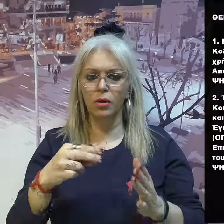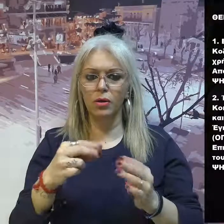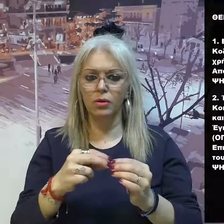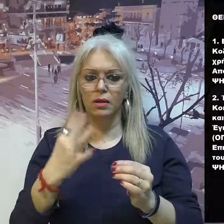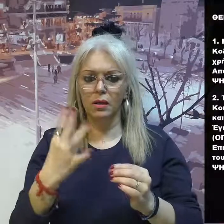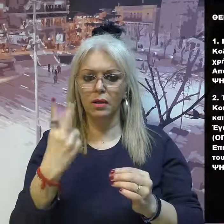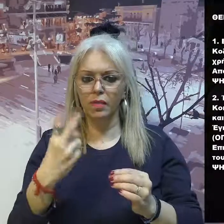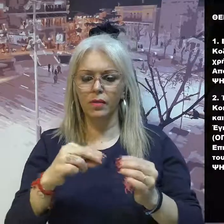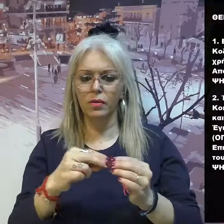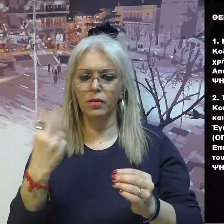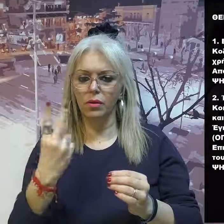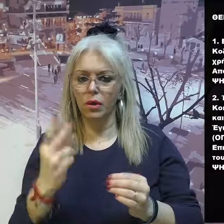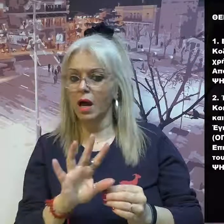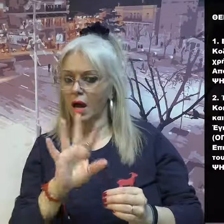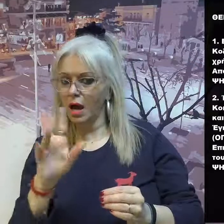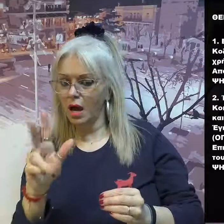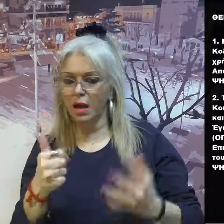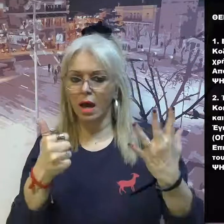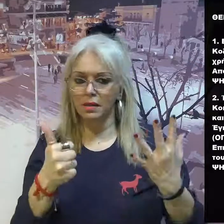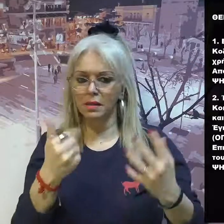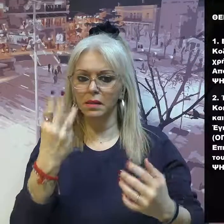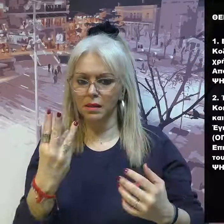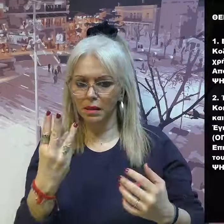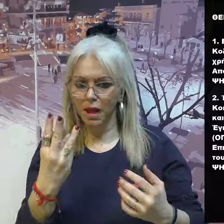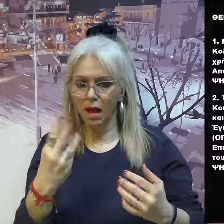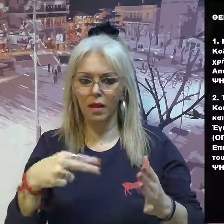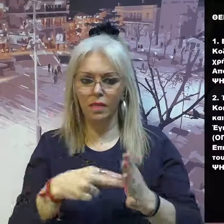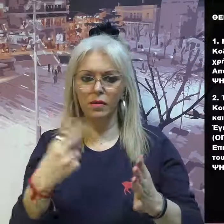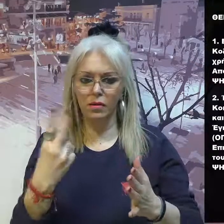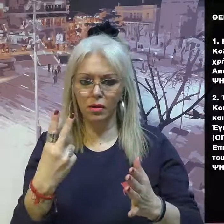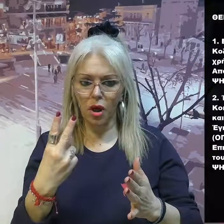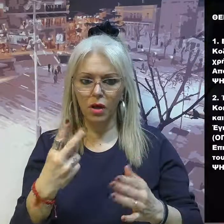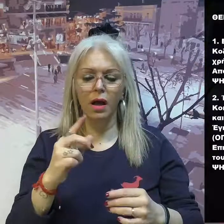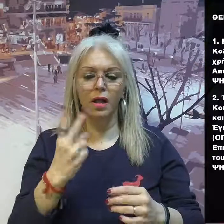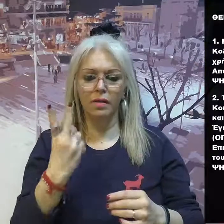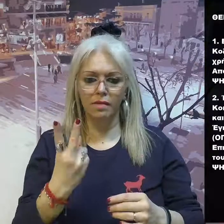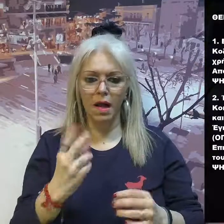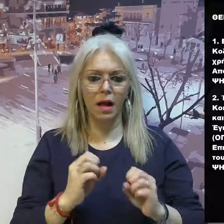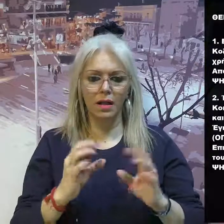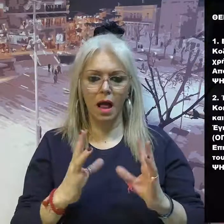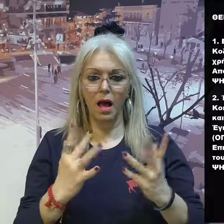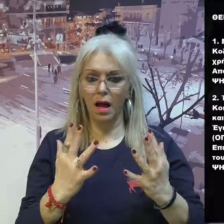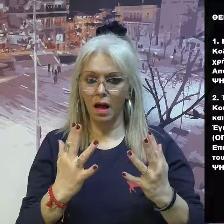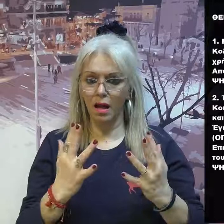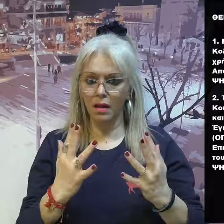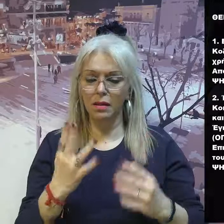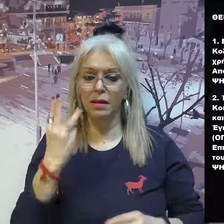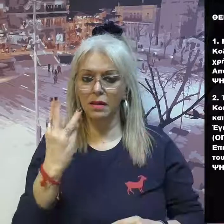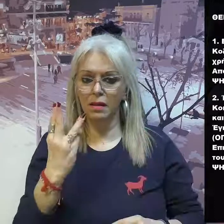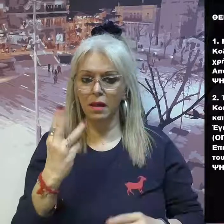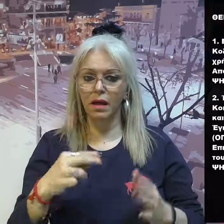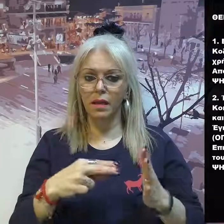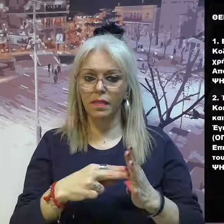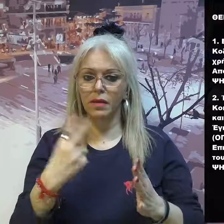του 2022 Απόφαση της Διοικητικού Συμβουλίου της Κοινοφελούς Επιχείρησης Κοινωνικής Πρόνοιας και Μέρινος του Δήμου Κοζάνης με θέμα 3.